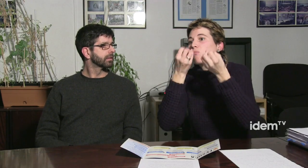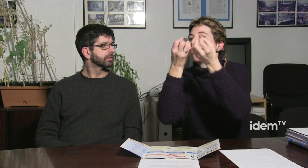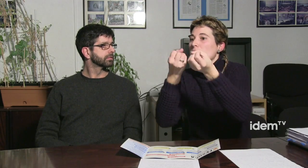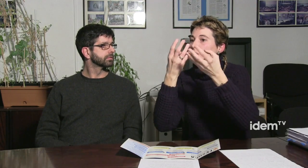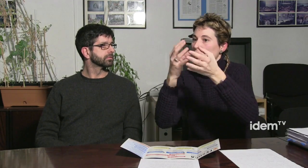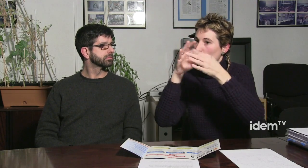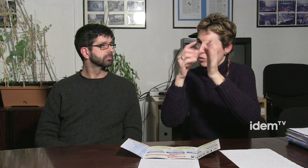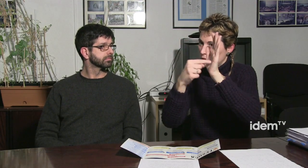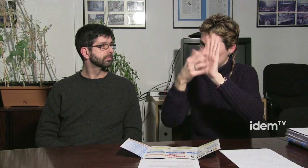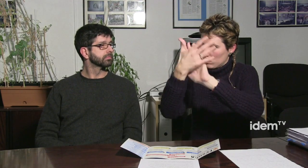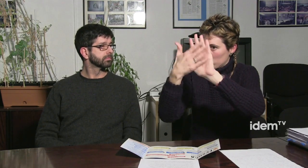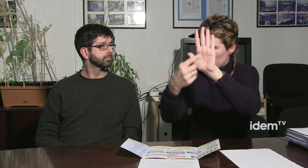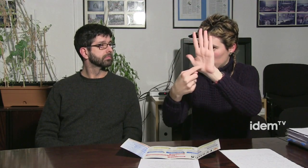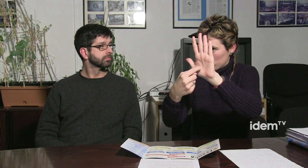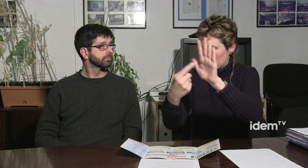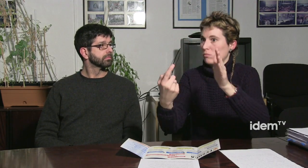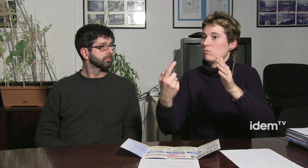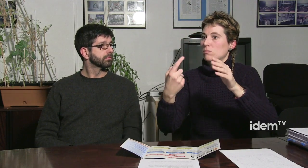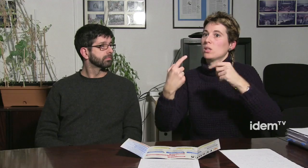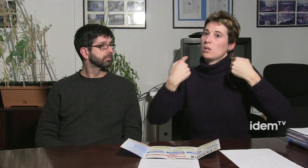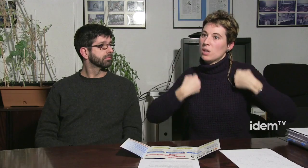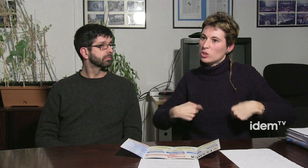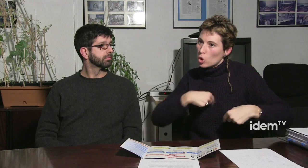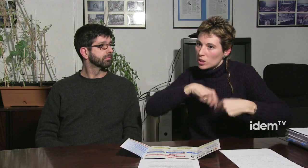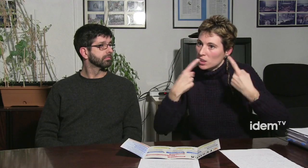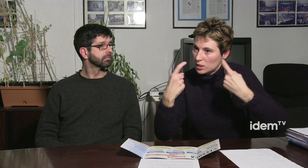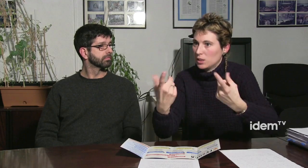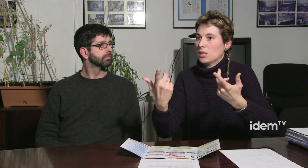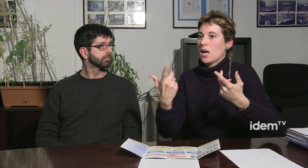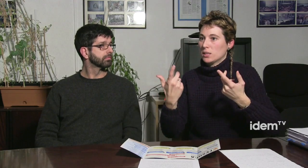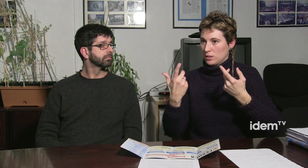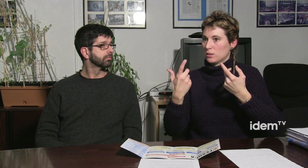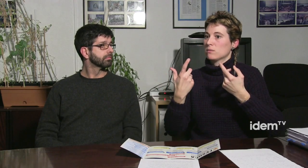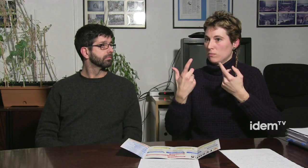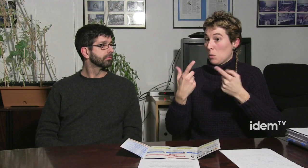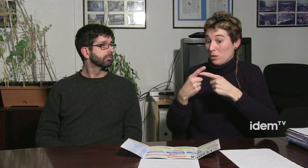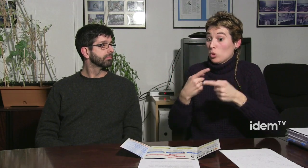moviment o la llengua de signes nosaltres o sigui